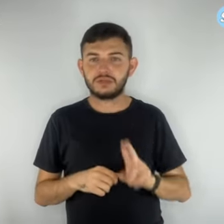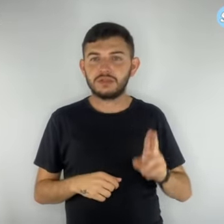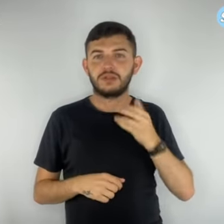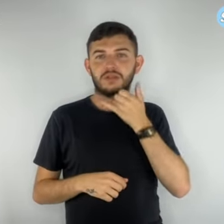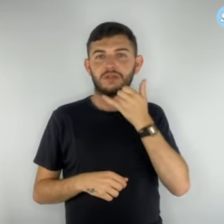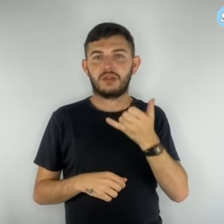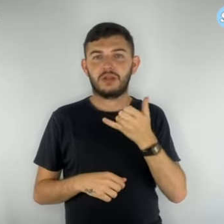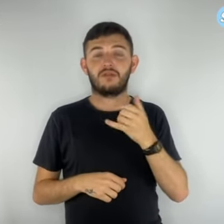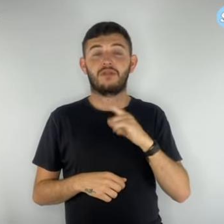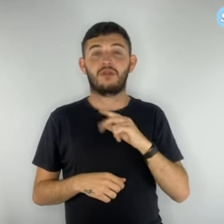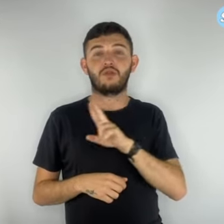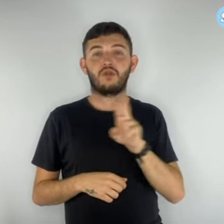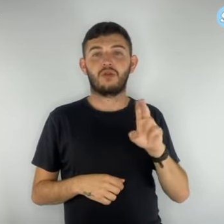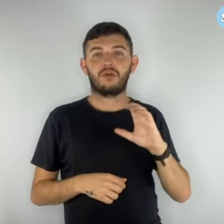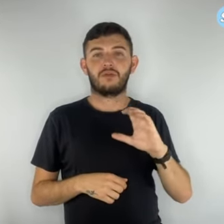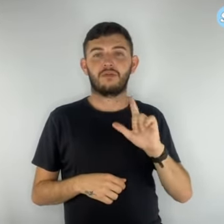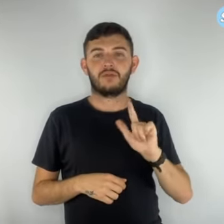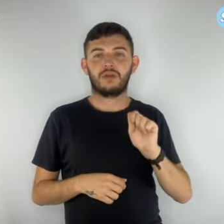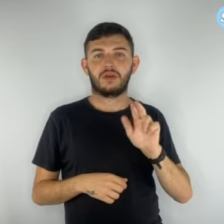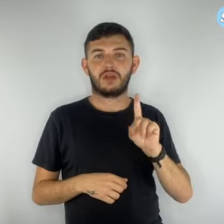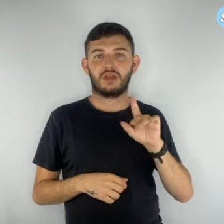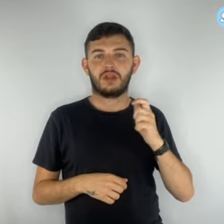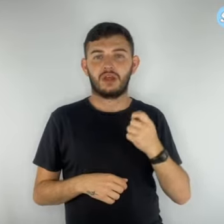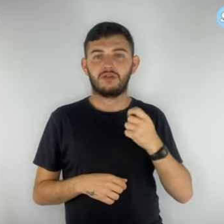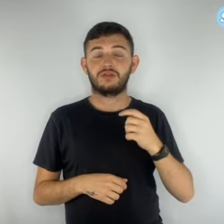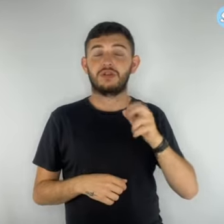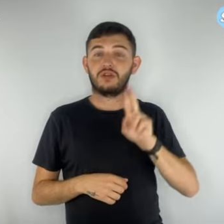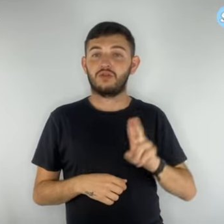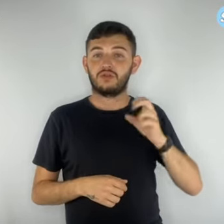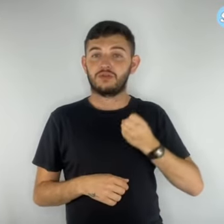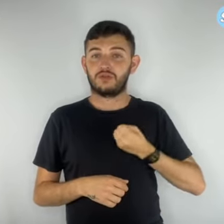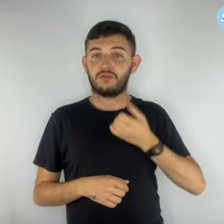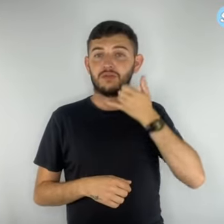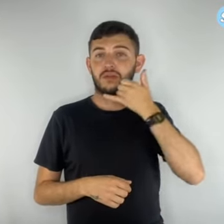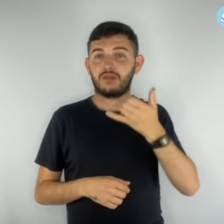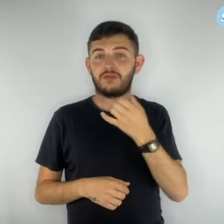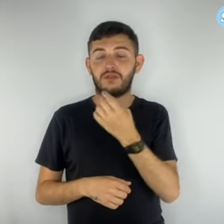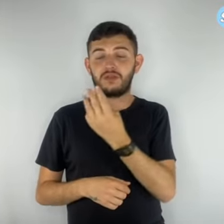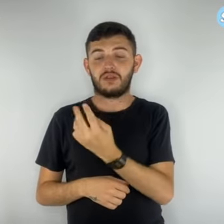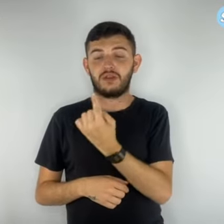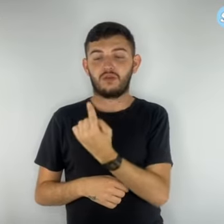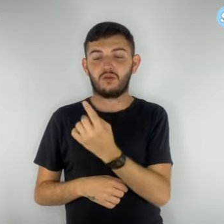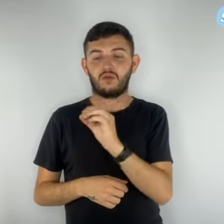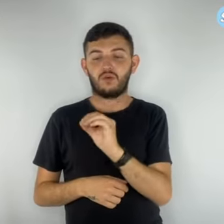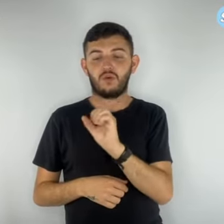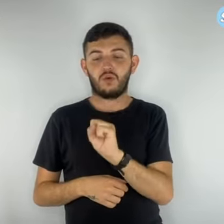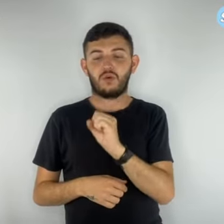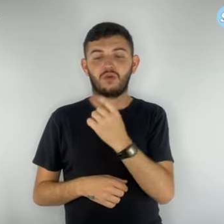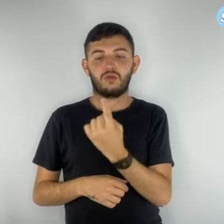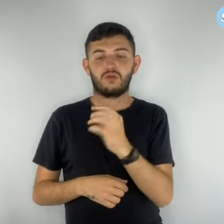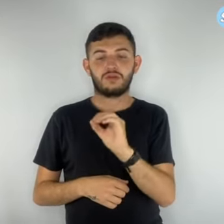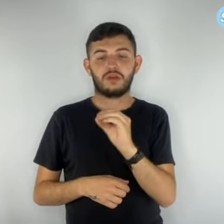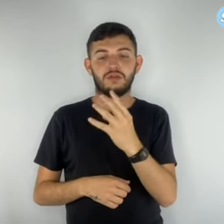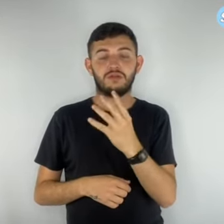que utiliza o telefone fixo 3181-0041 e o celular WhatsApp